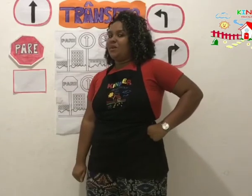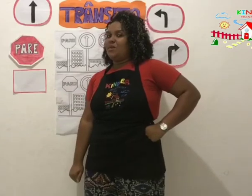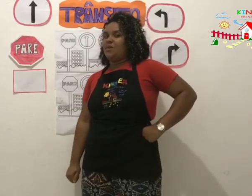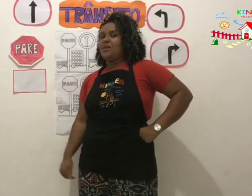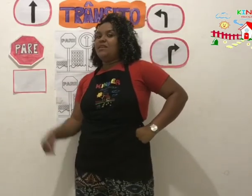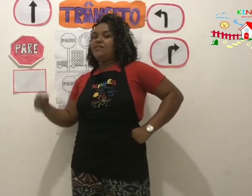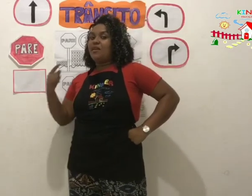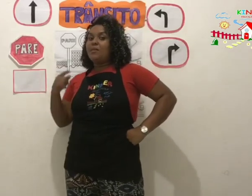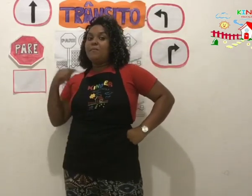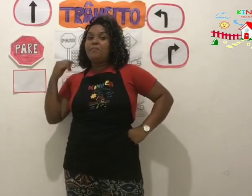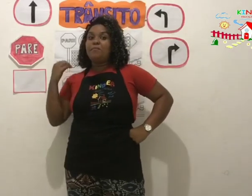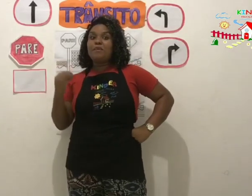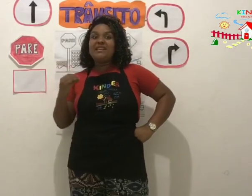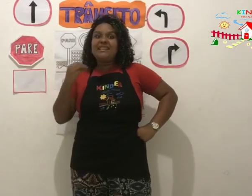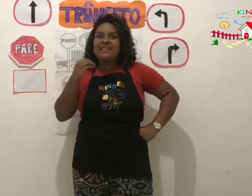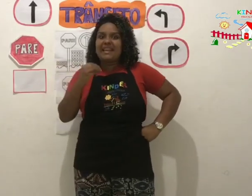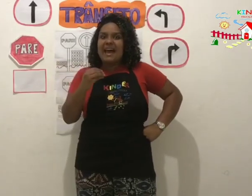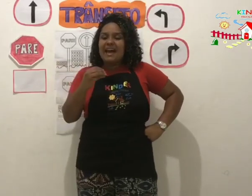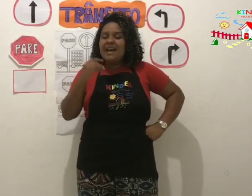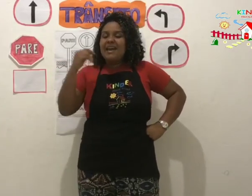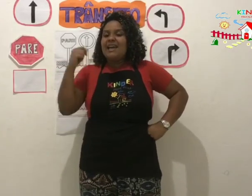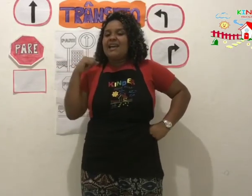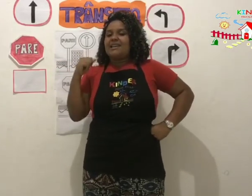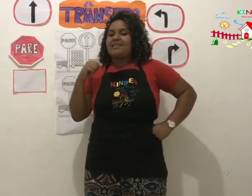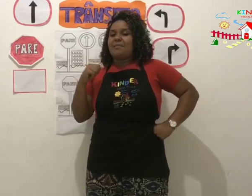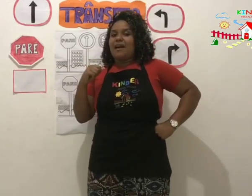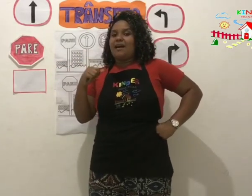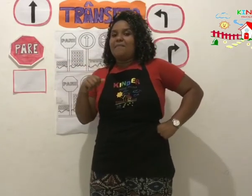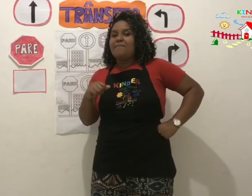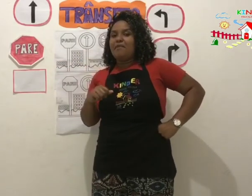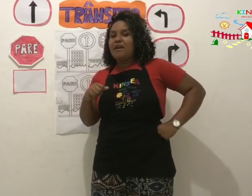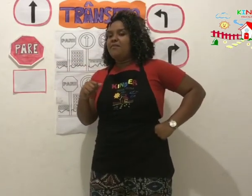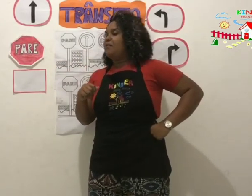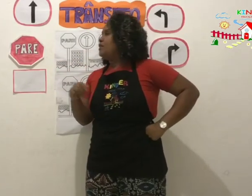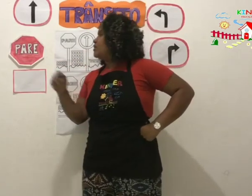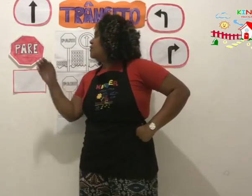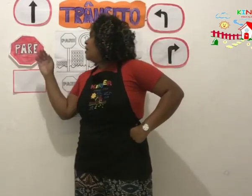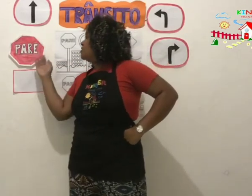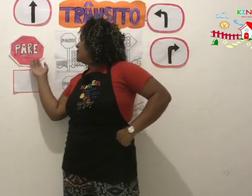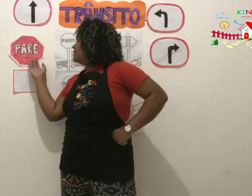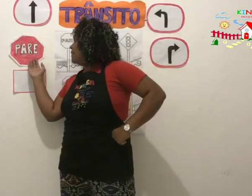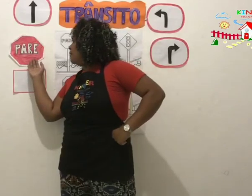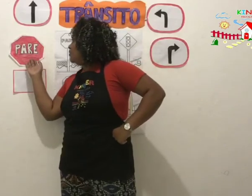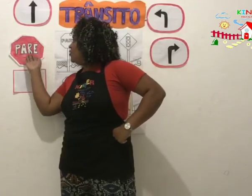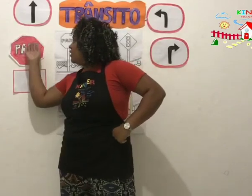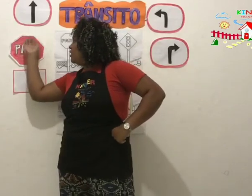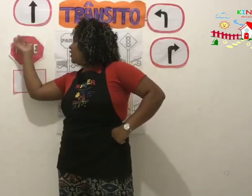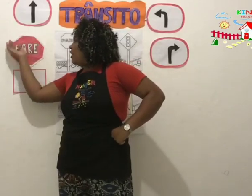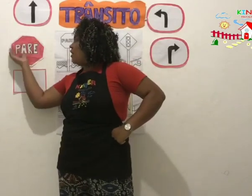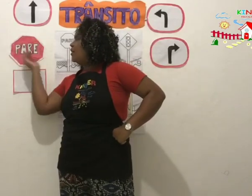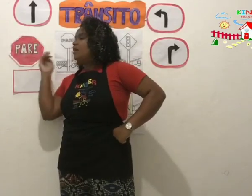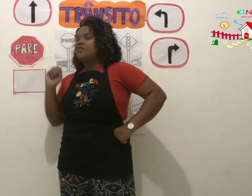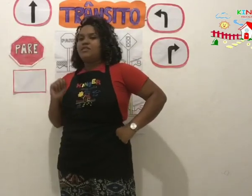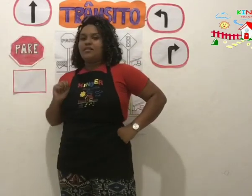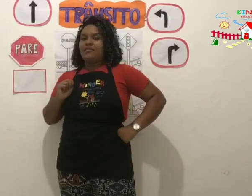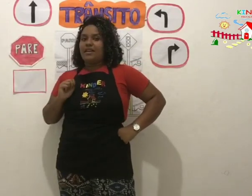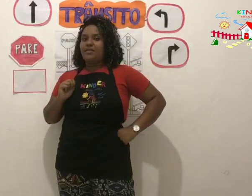e vão pintar essa placa bem bonita, igual a tia Marcela pintou aqui, ó. Estão vendo?